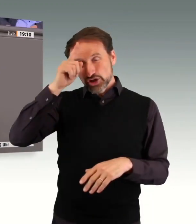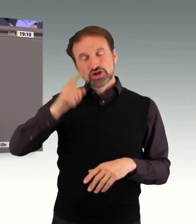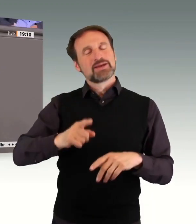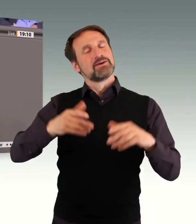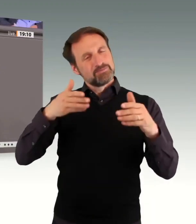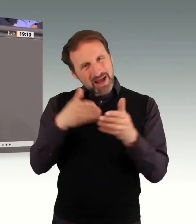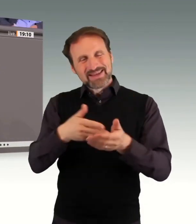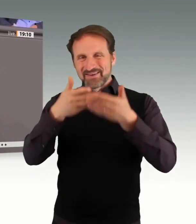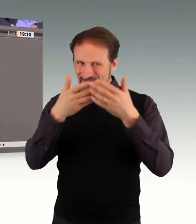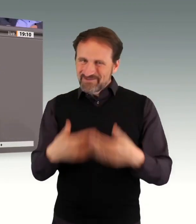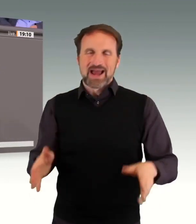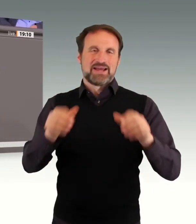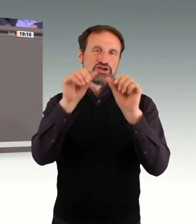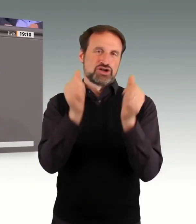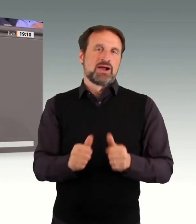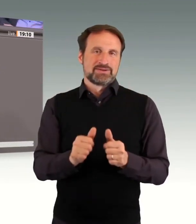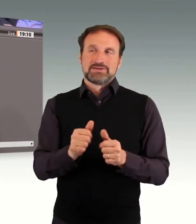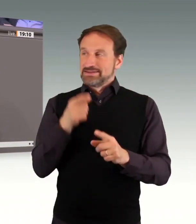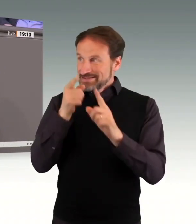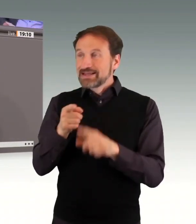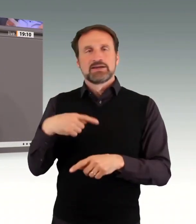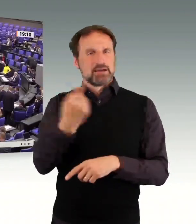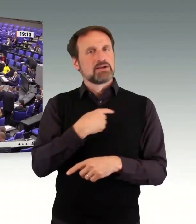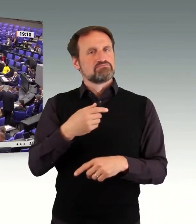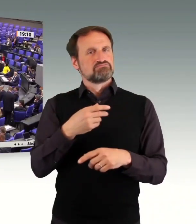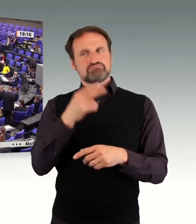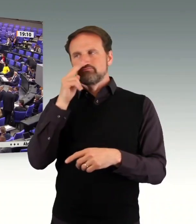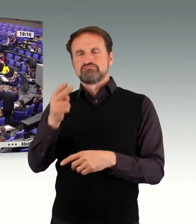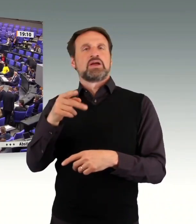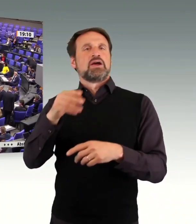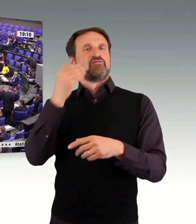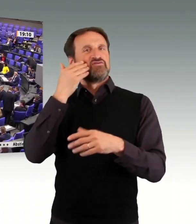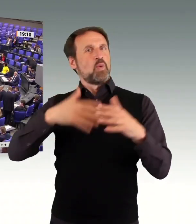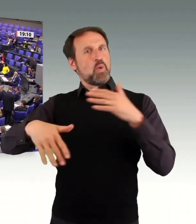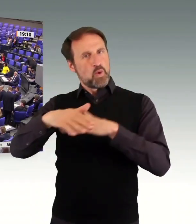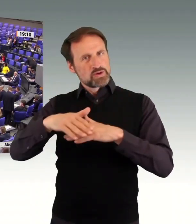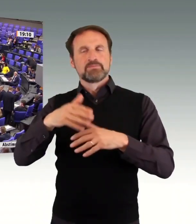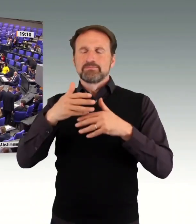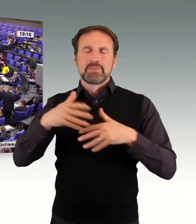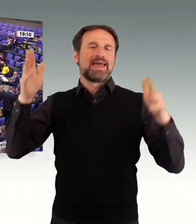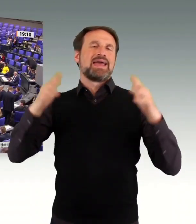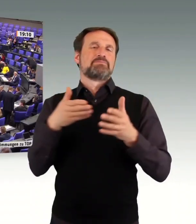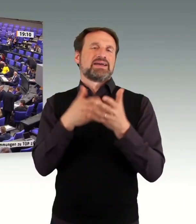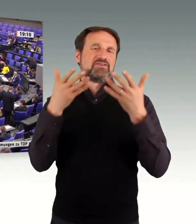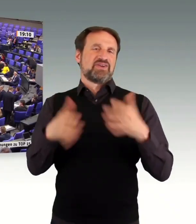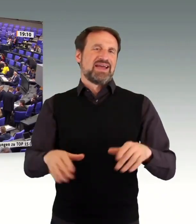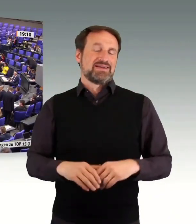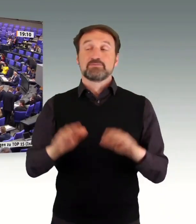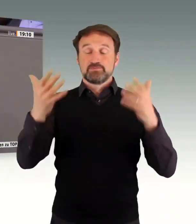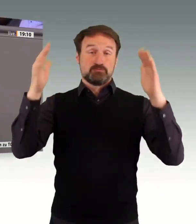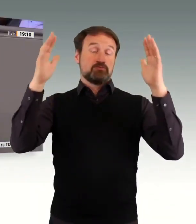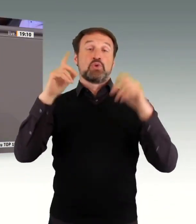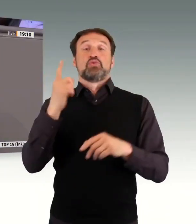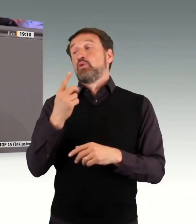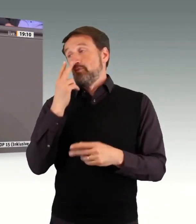Barrierefreiheit erreichen. Und auch als Vergleich zum Beispiel dem Antrag der